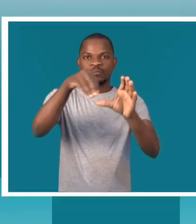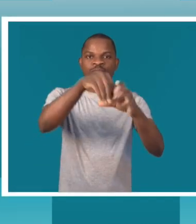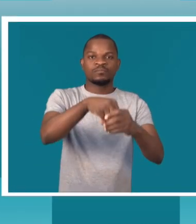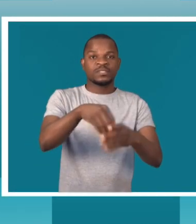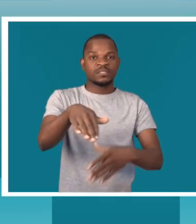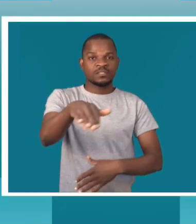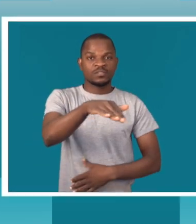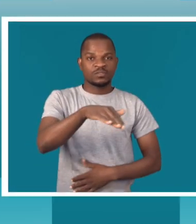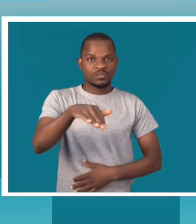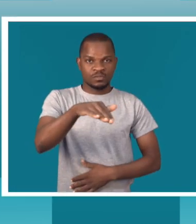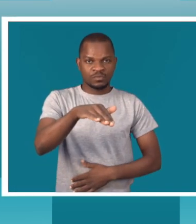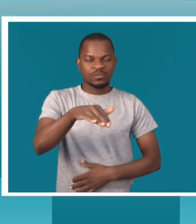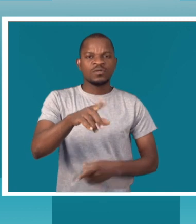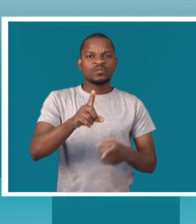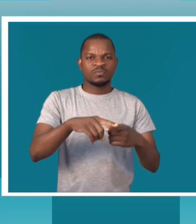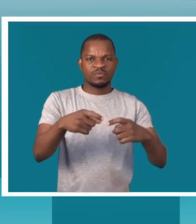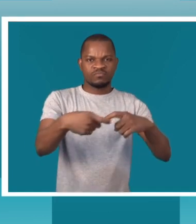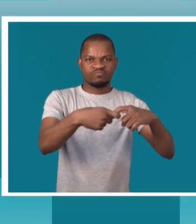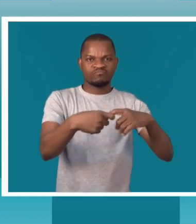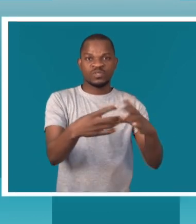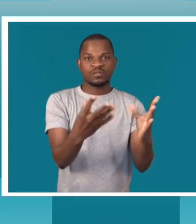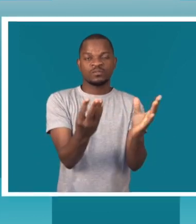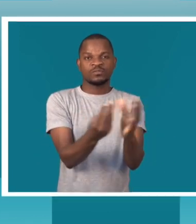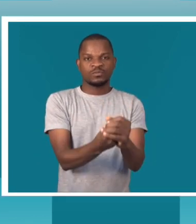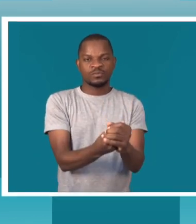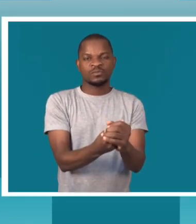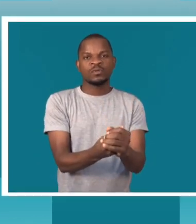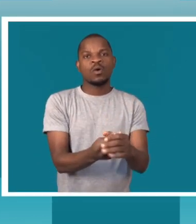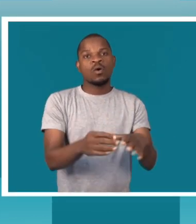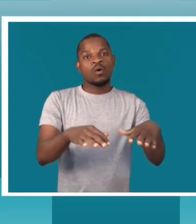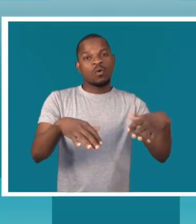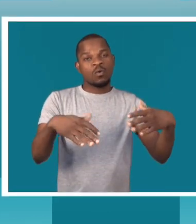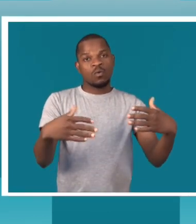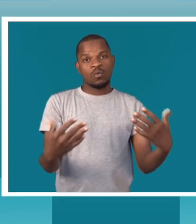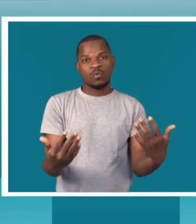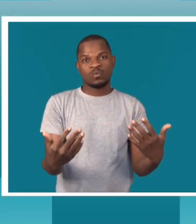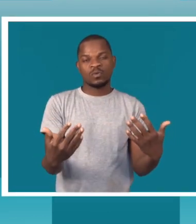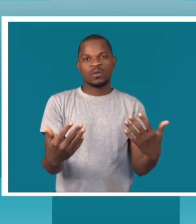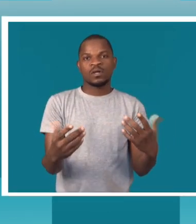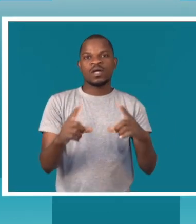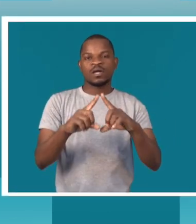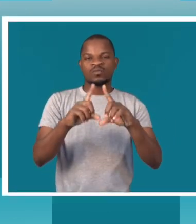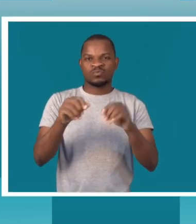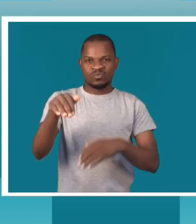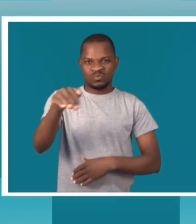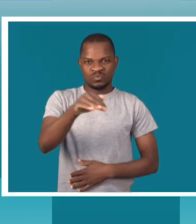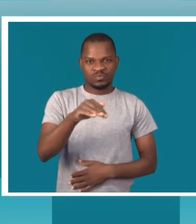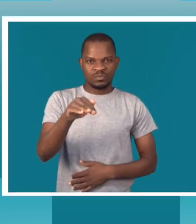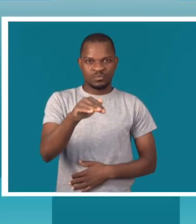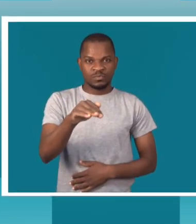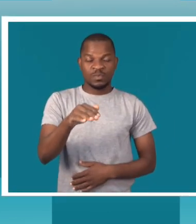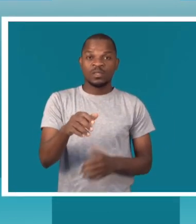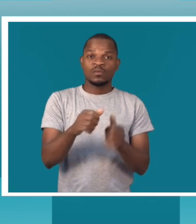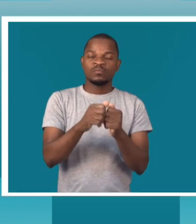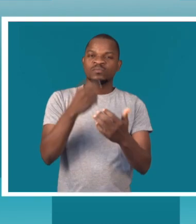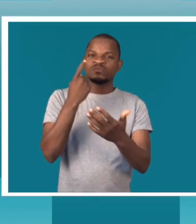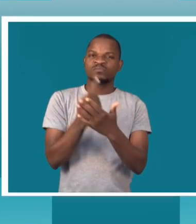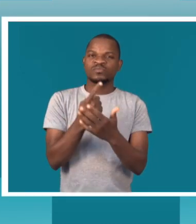sociedade, no seu reduto familiar ou no reduto comunitário. Mas é